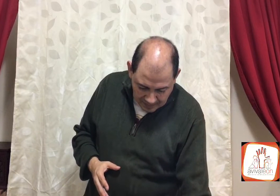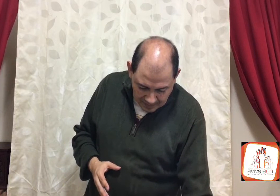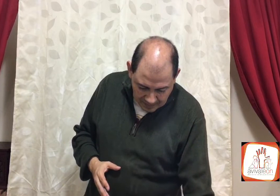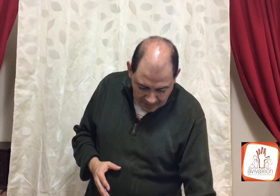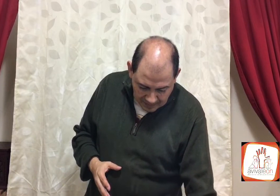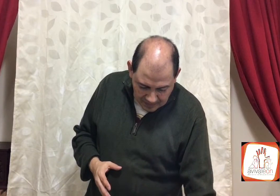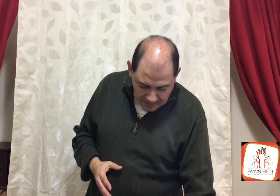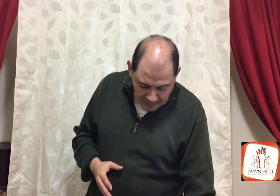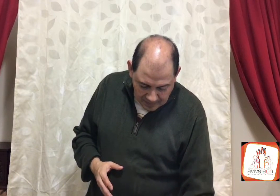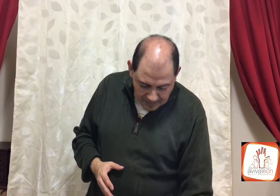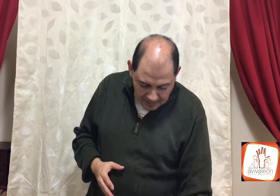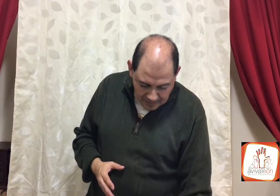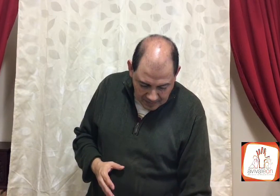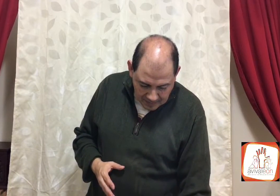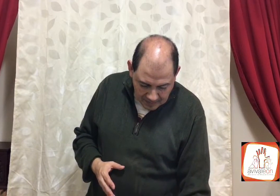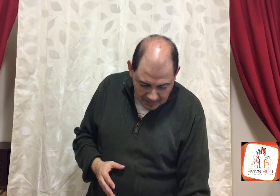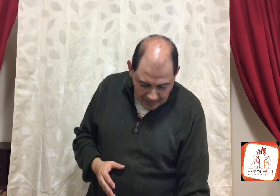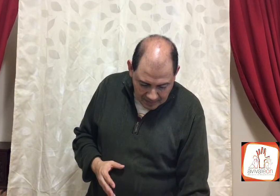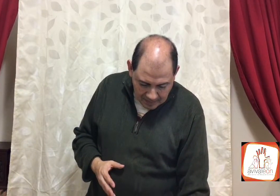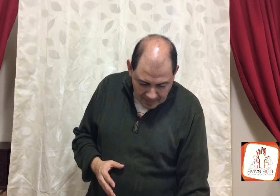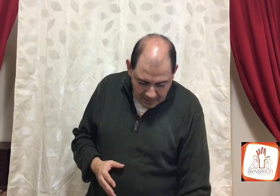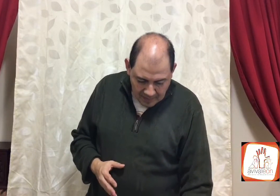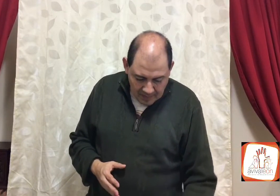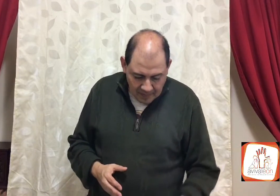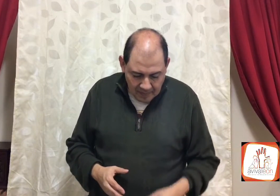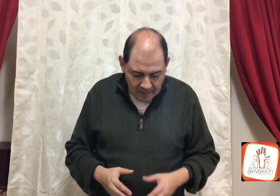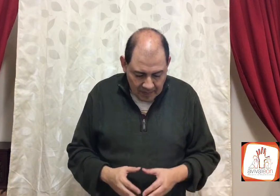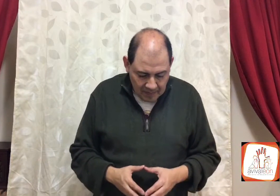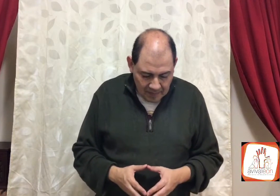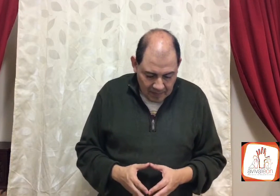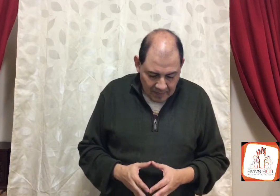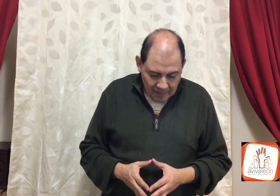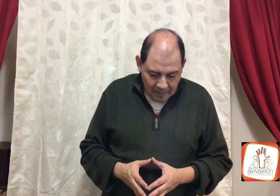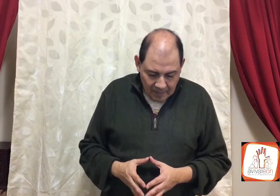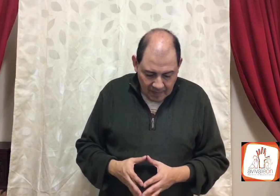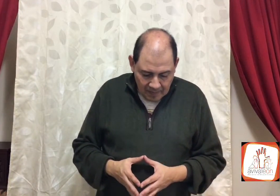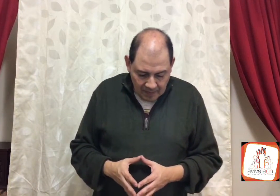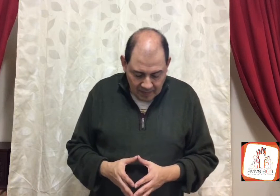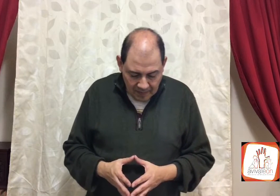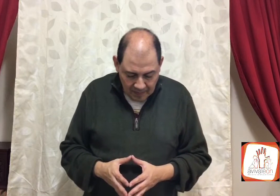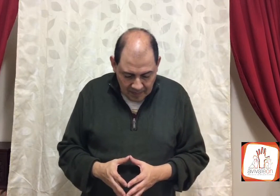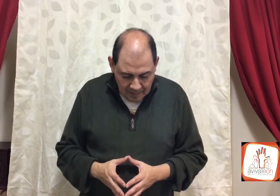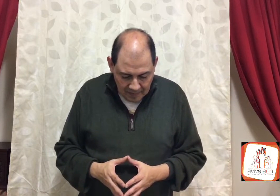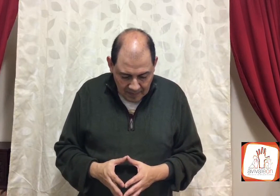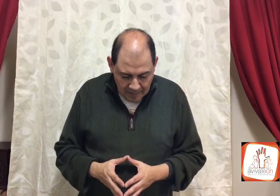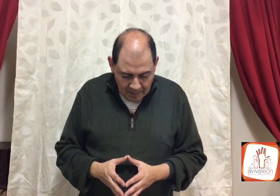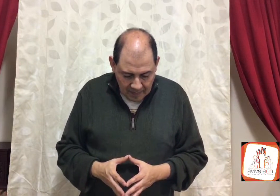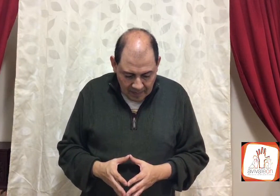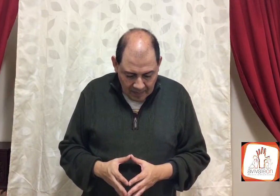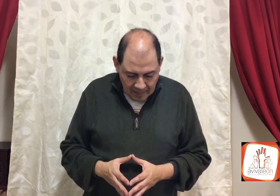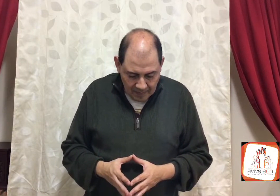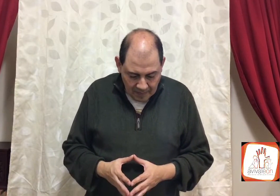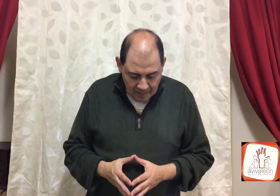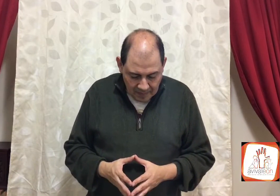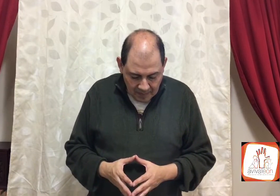vino a casa de Micaía. Y Micaía le dijo, ¿De dónde vienes? Y el levita le respondió,